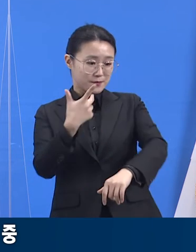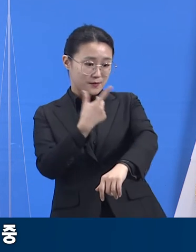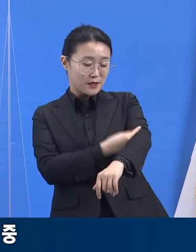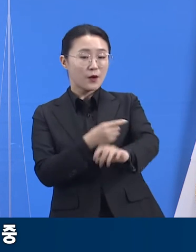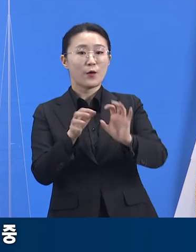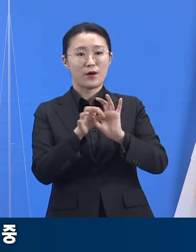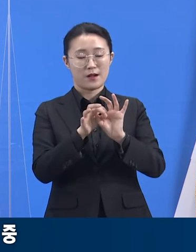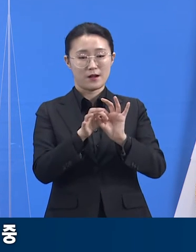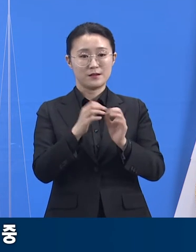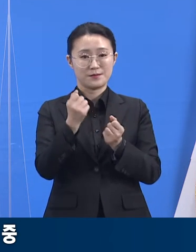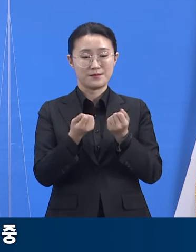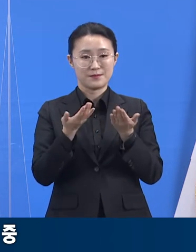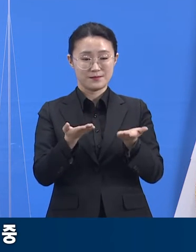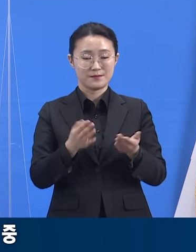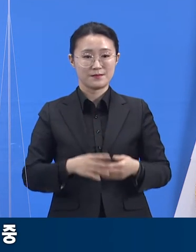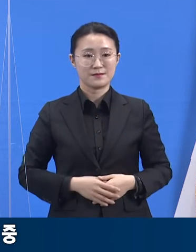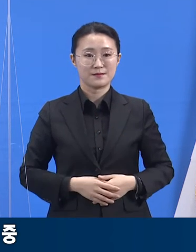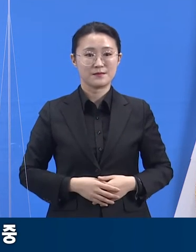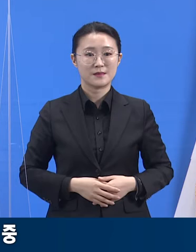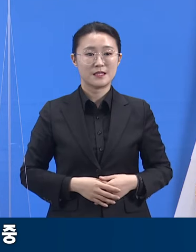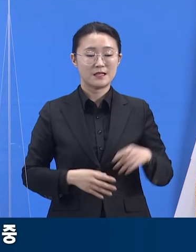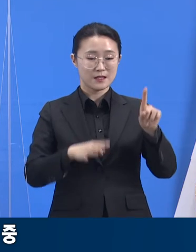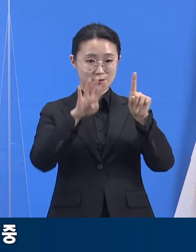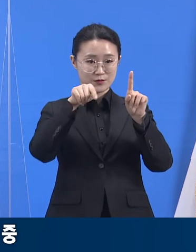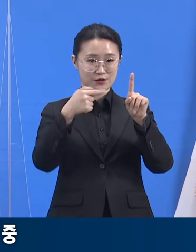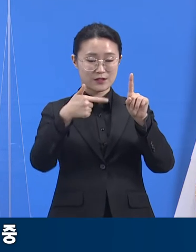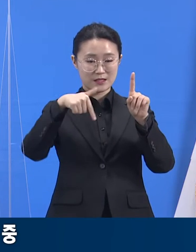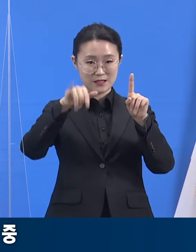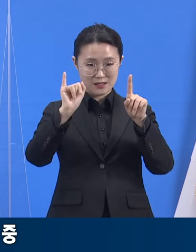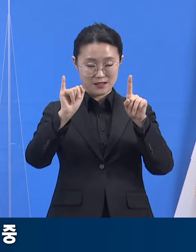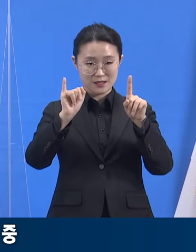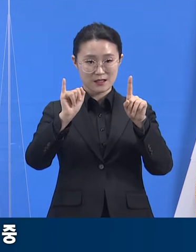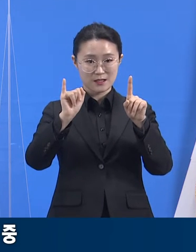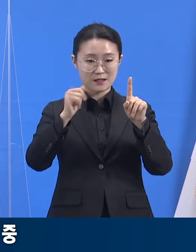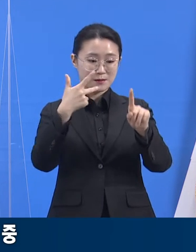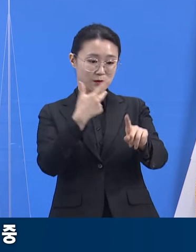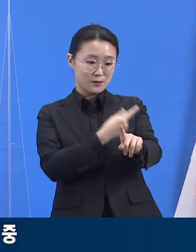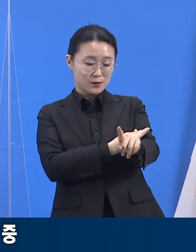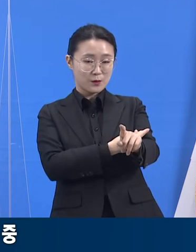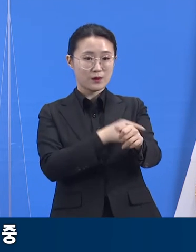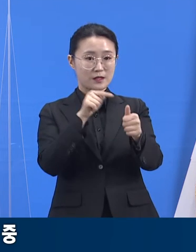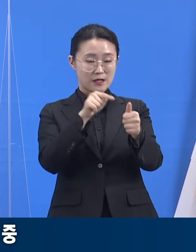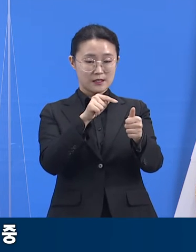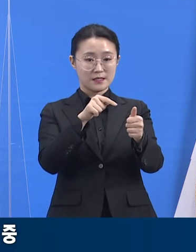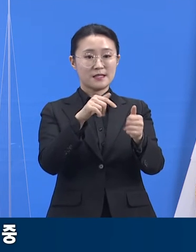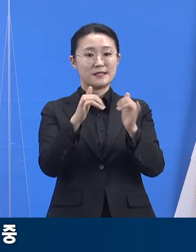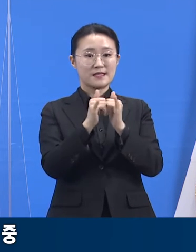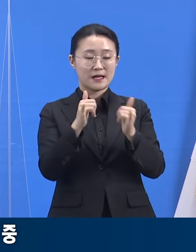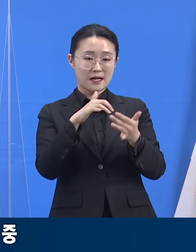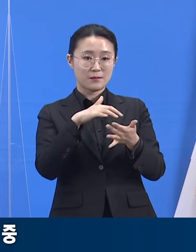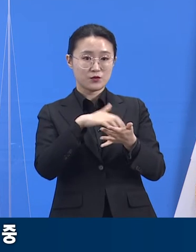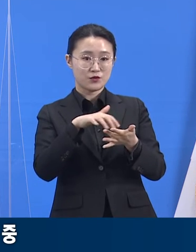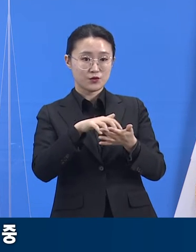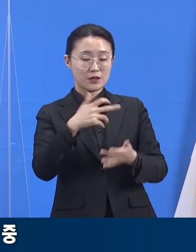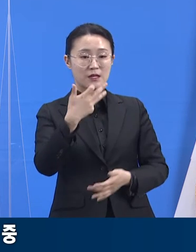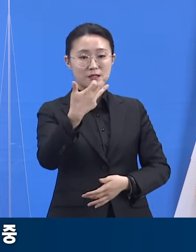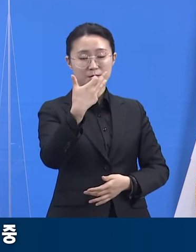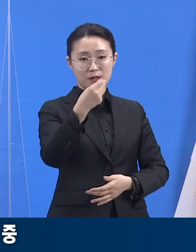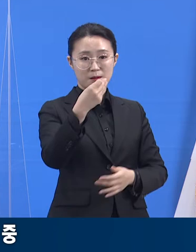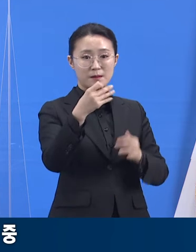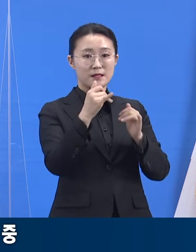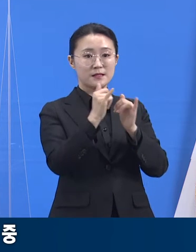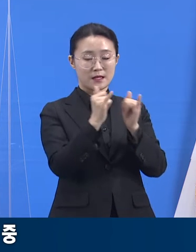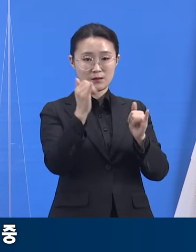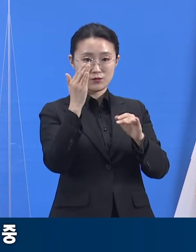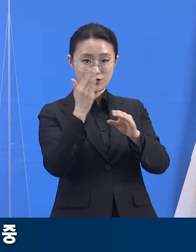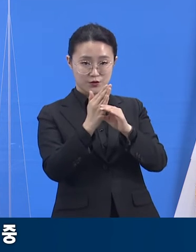1분기 대상자 총 17만 8,631명 중 16만 5,541명이